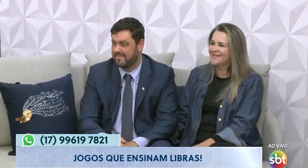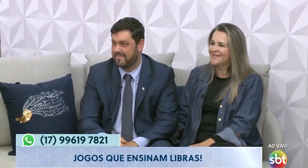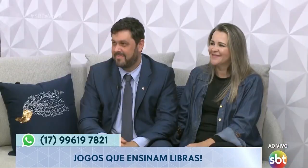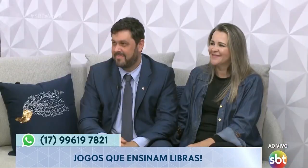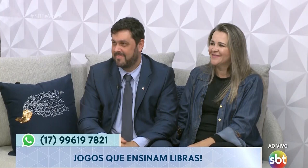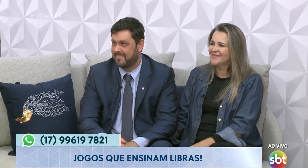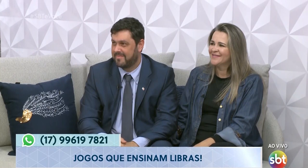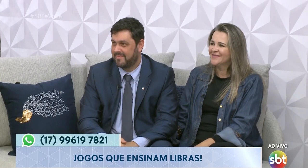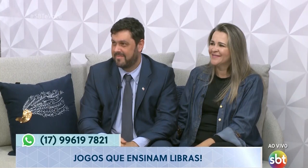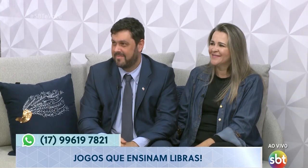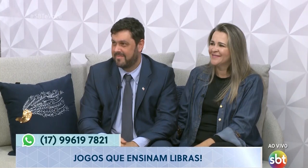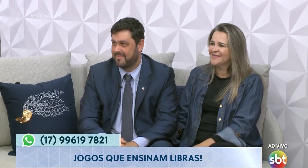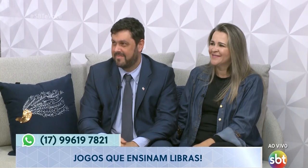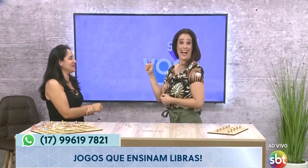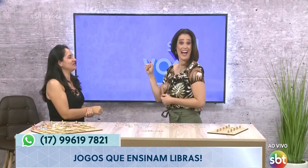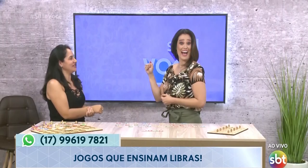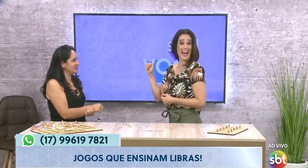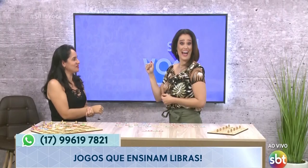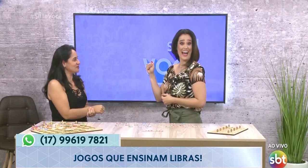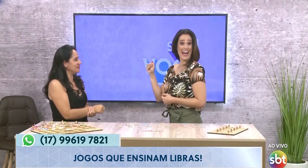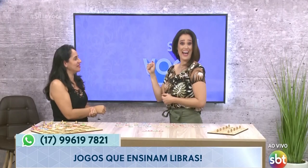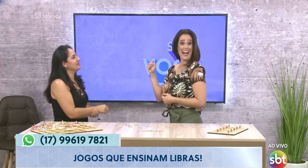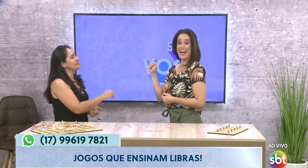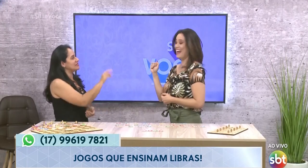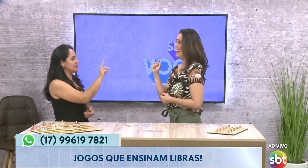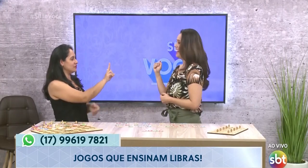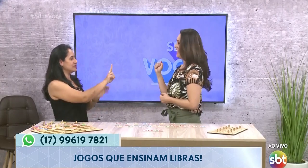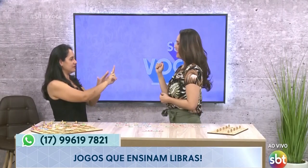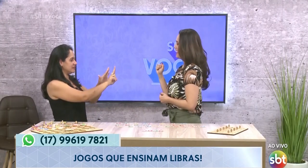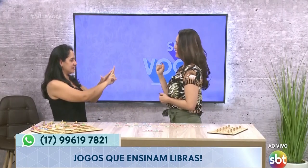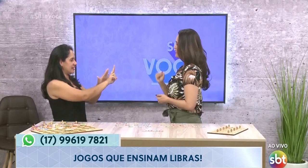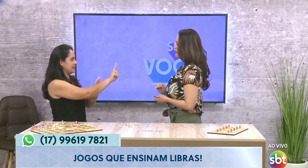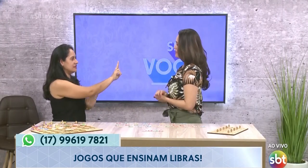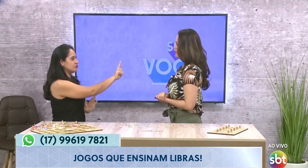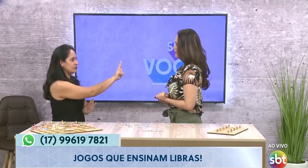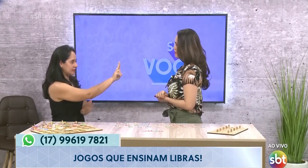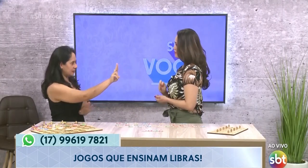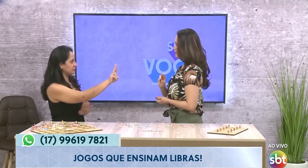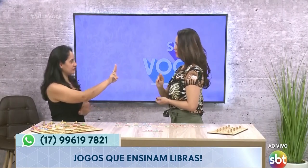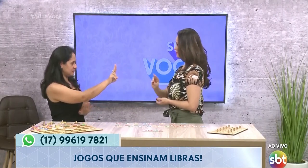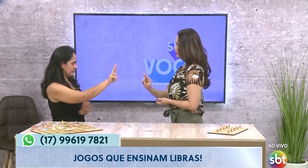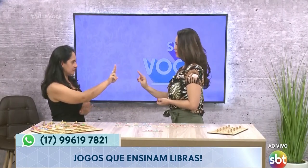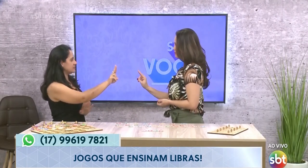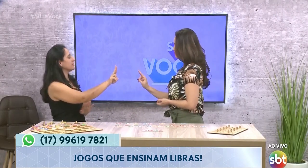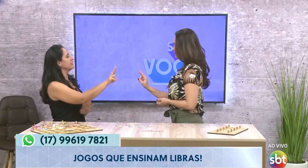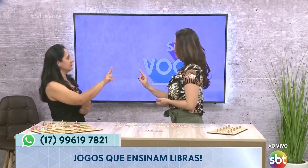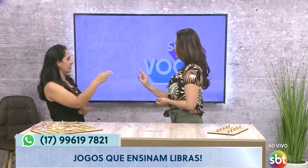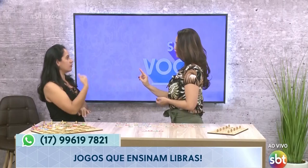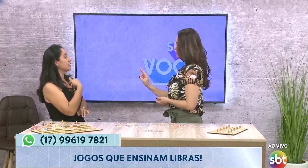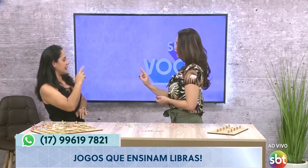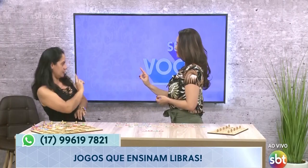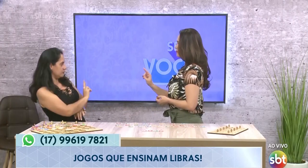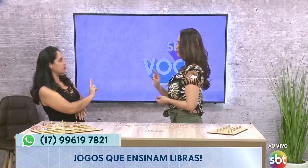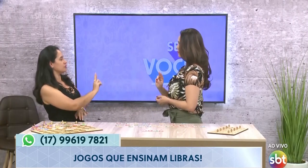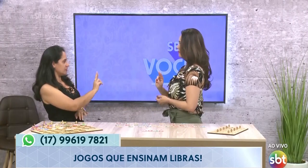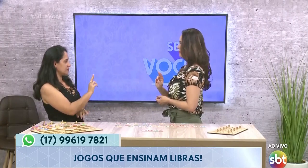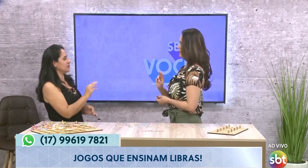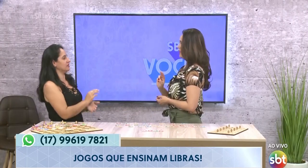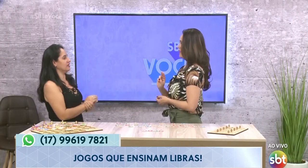Exatamente. Deu pra entender? Exatamente. É isso daí. Se você fizer isso aqui que eu fiz pra você, agora eu vou te responder.